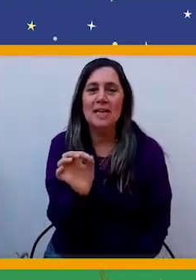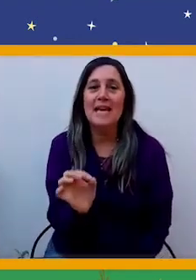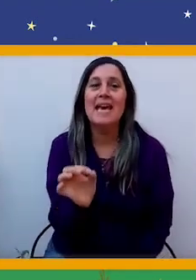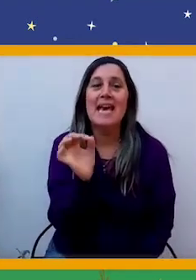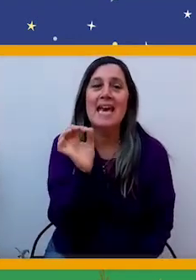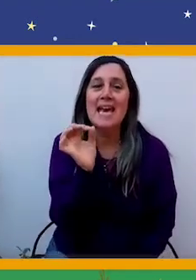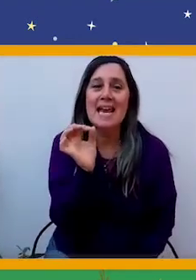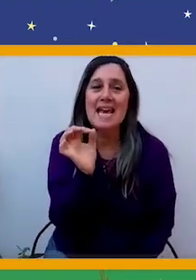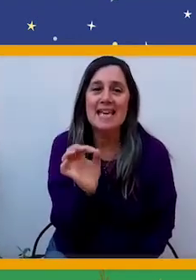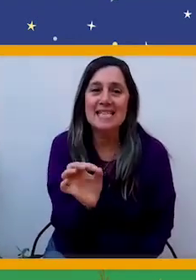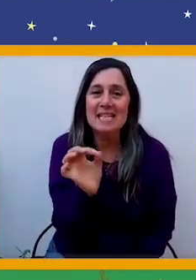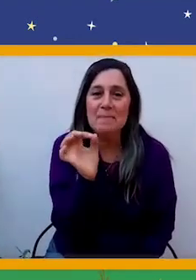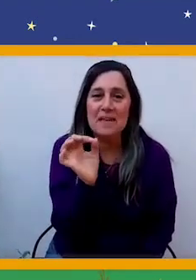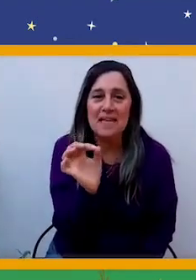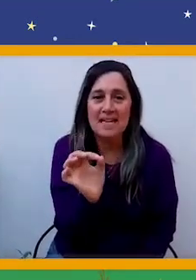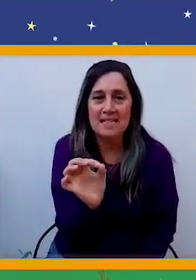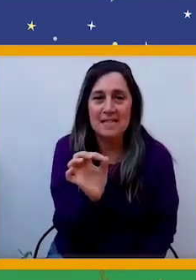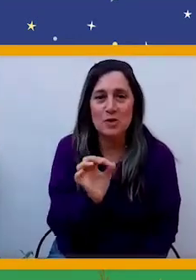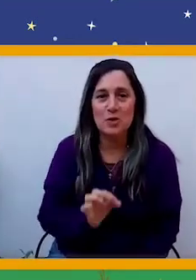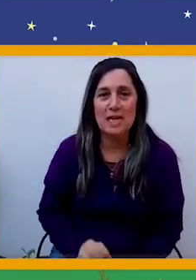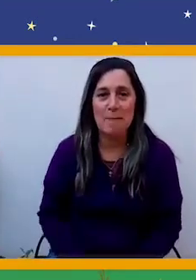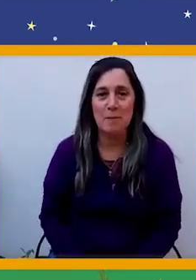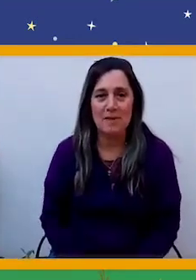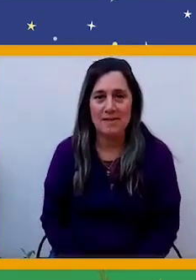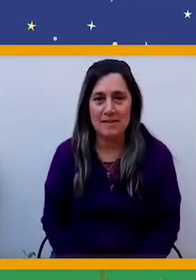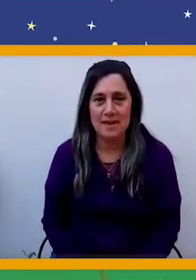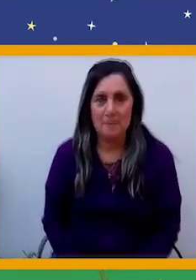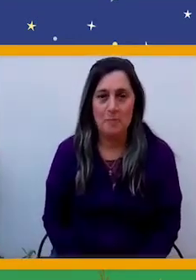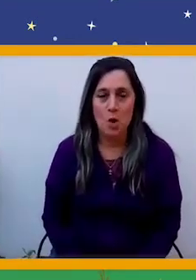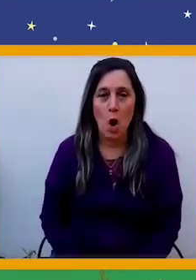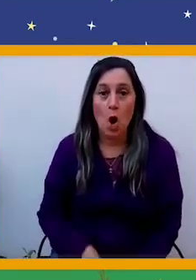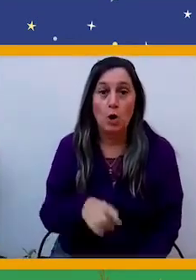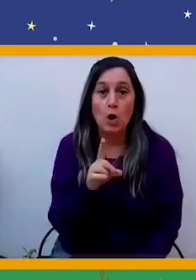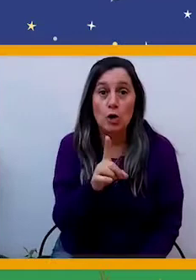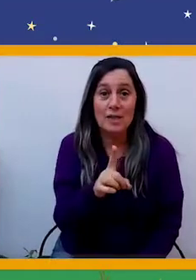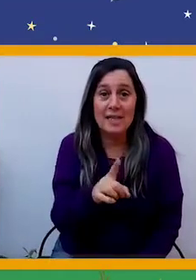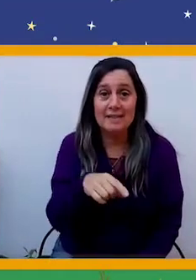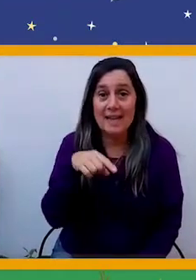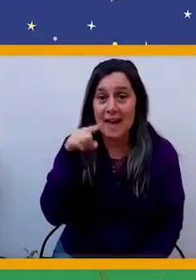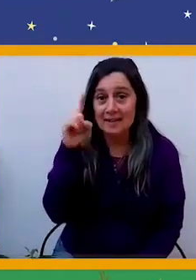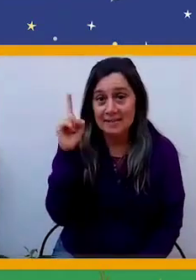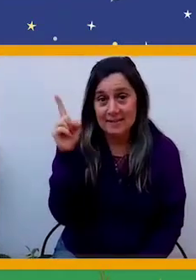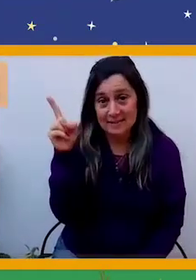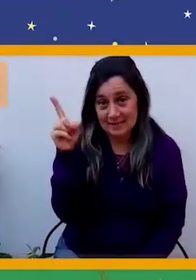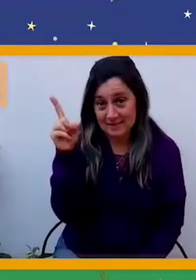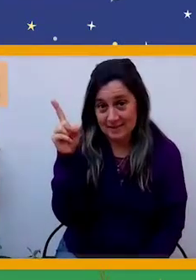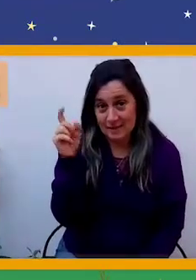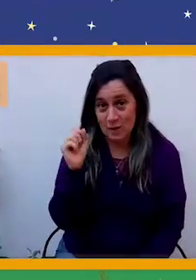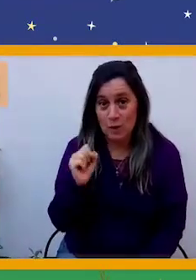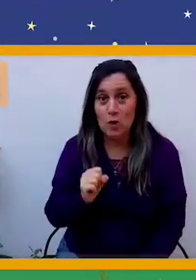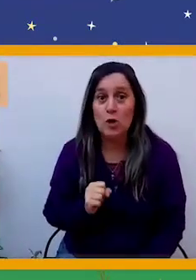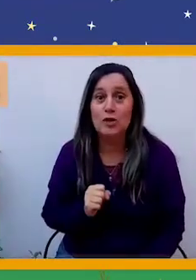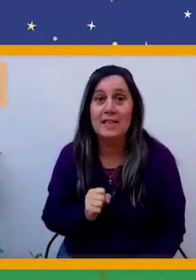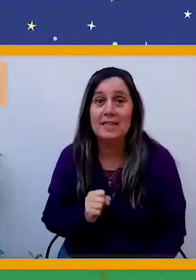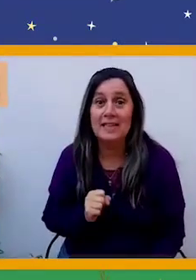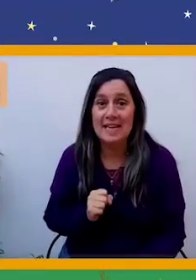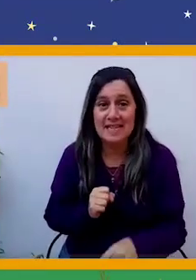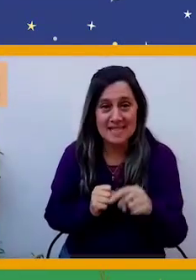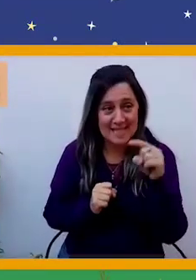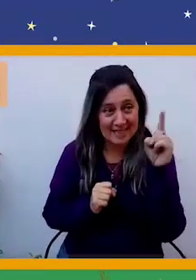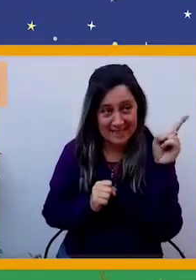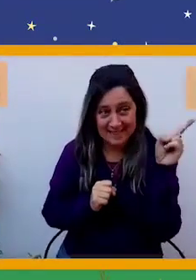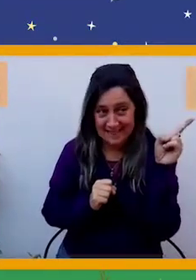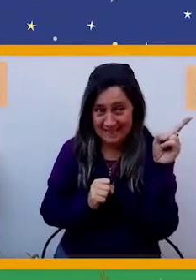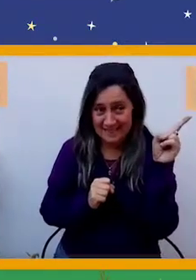ese pedacito de la poesía. Con esta, corté